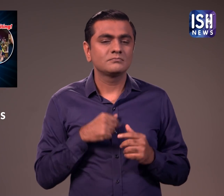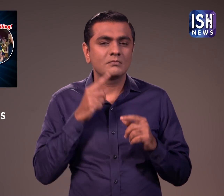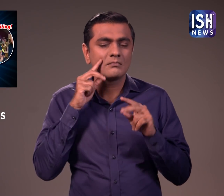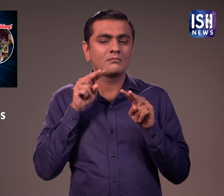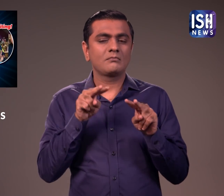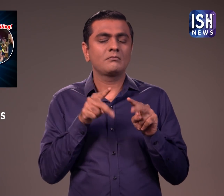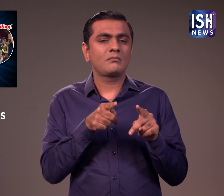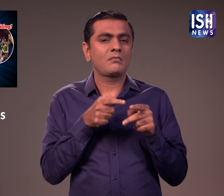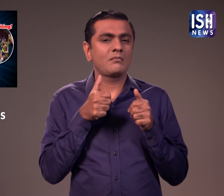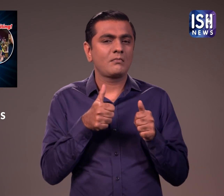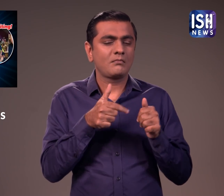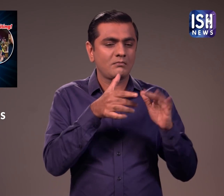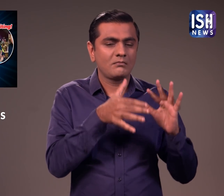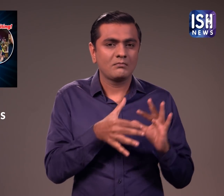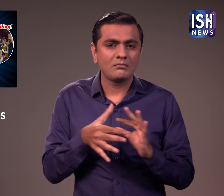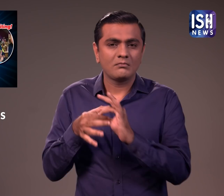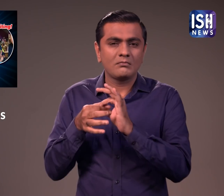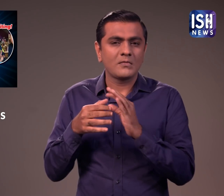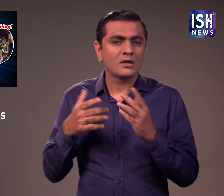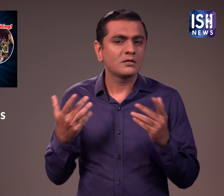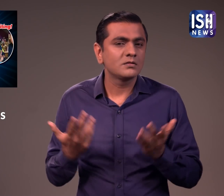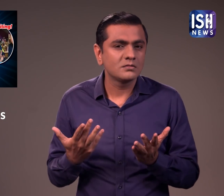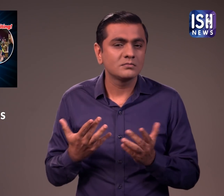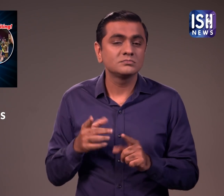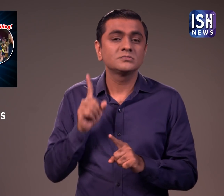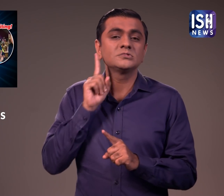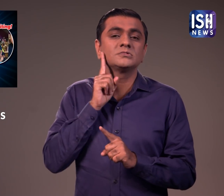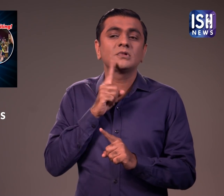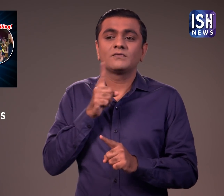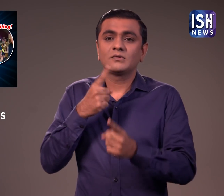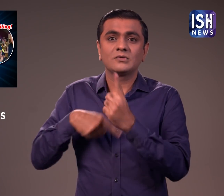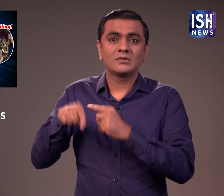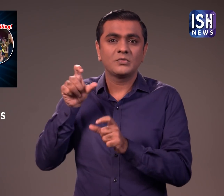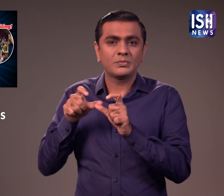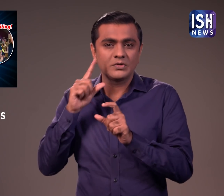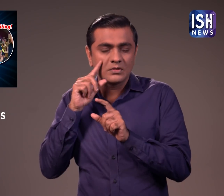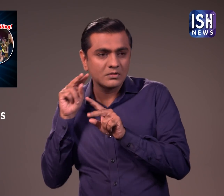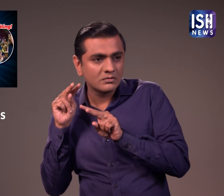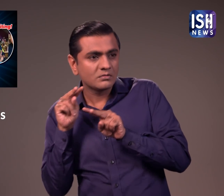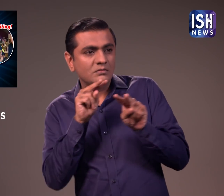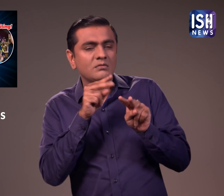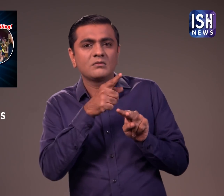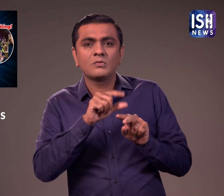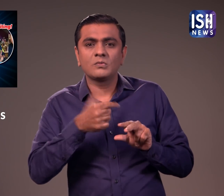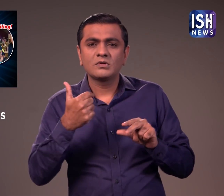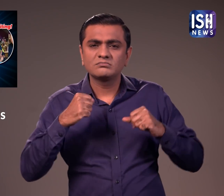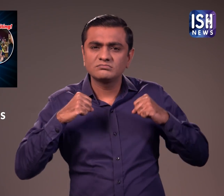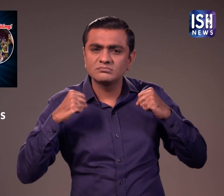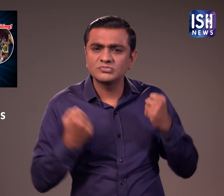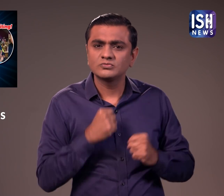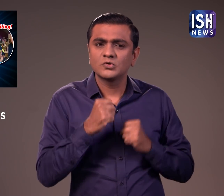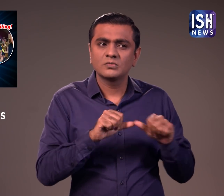हमें उमीद है कि कर्णबदिर उसकी कड़ी महनत से प्रेरित होंगे और अपने लक्षों की दिशा में काम करेंगे